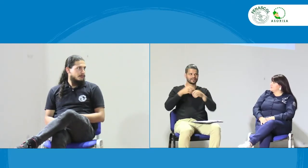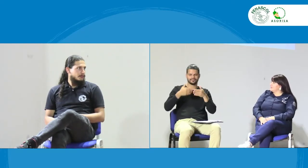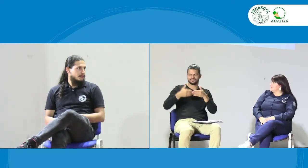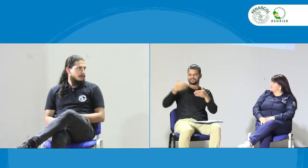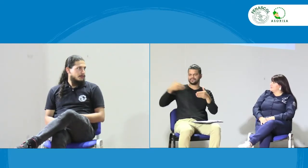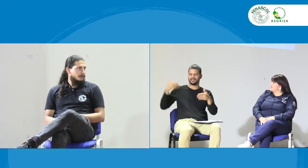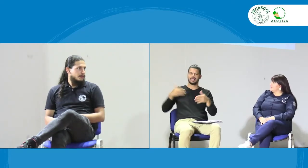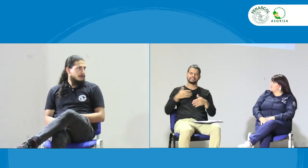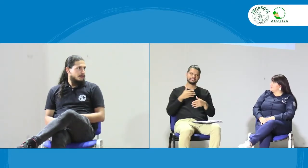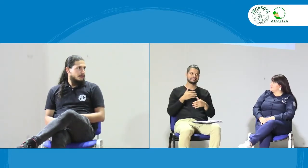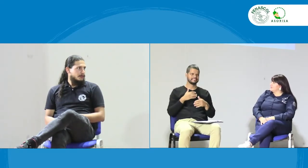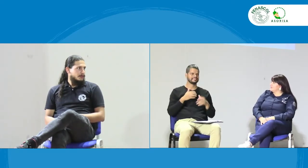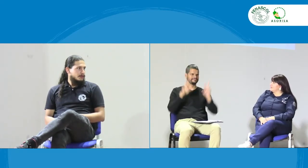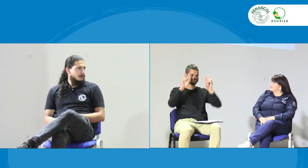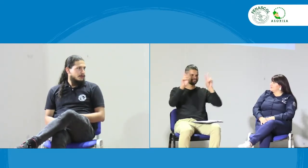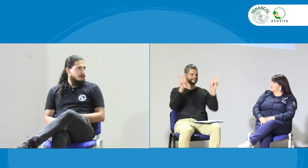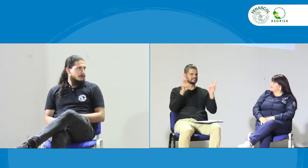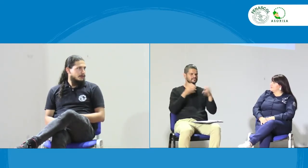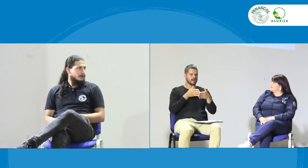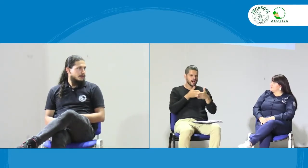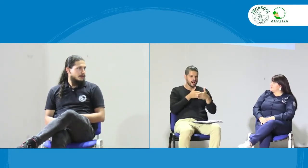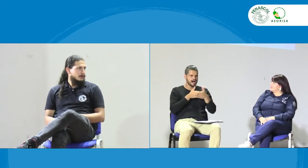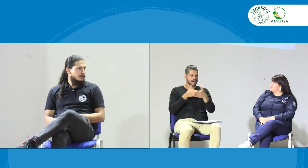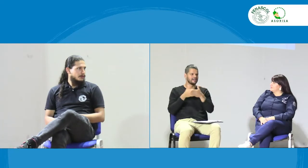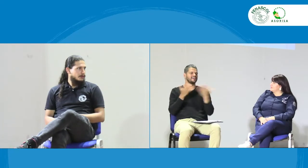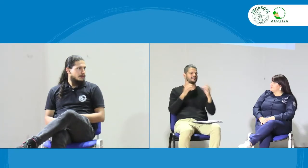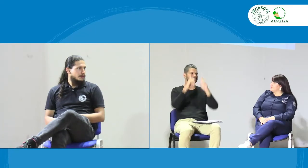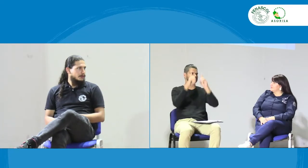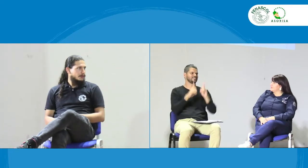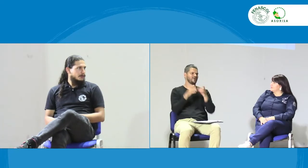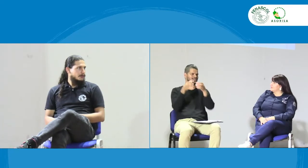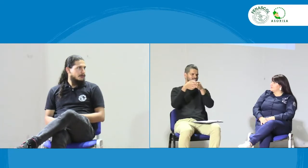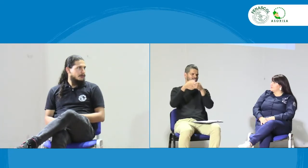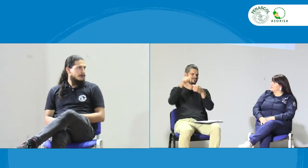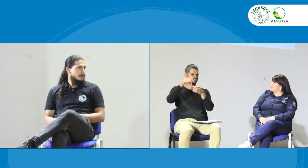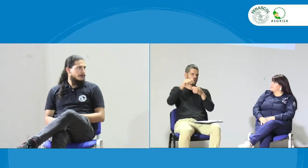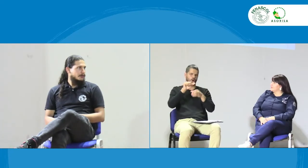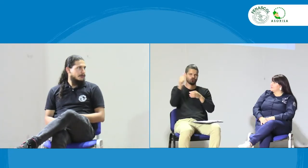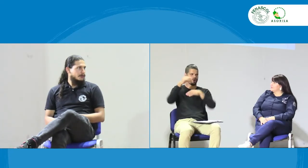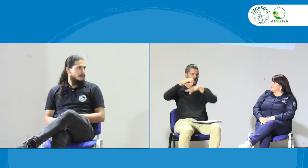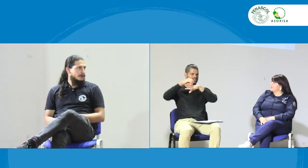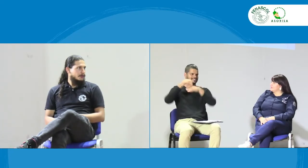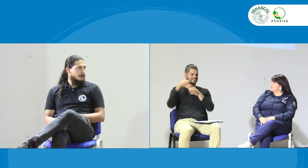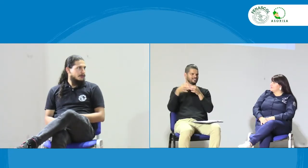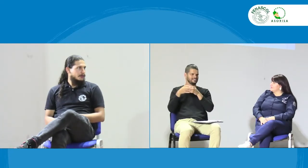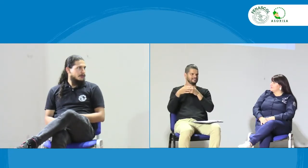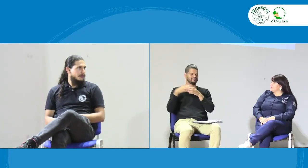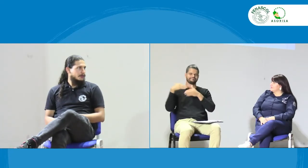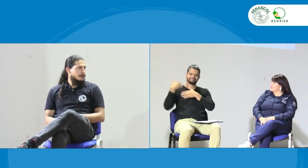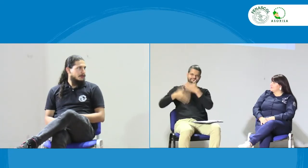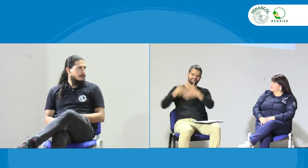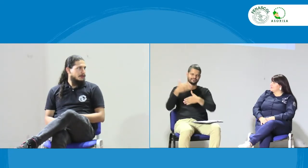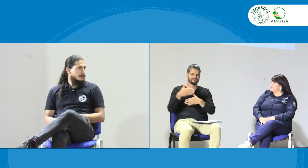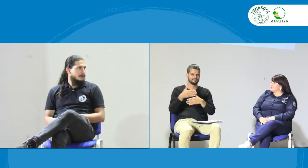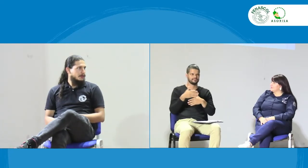como director de Arizor, pues hemos tenido ciertas barreras, claro que sí. Obviamente, eso es decisión